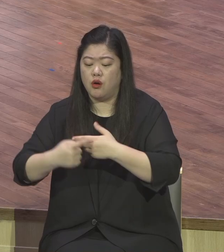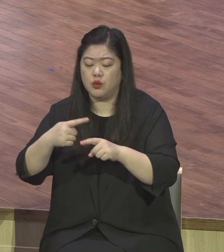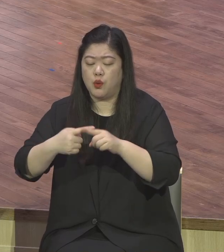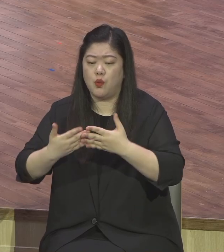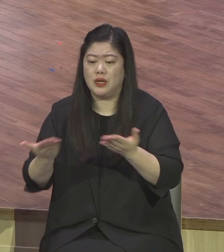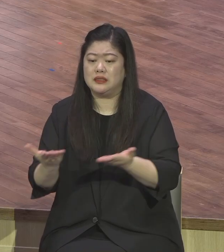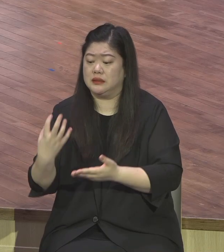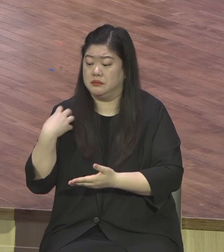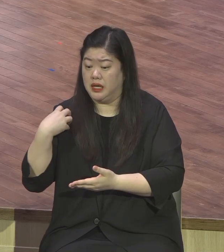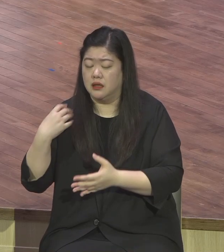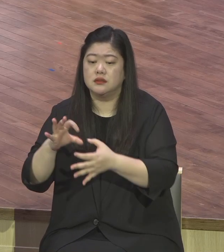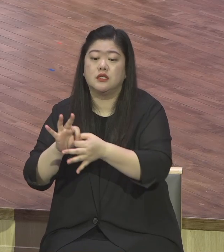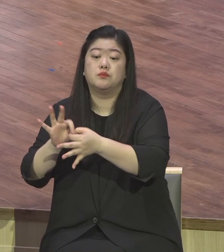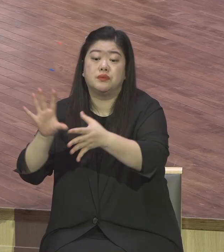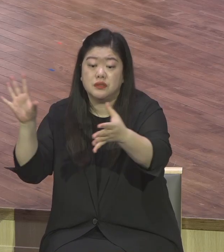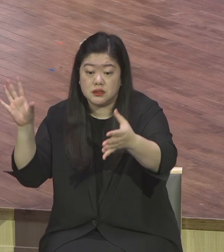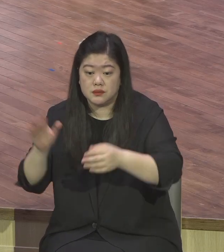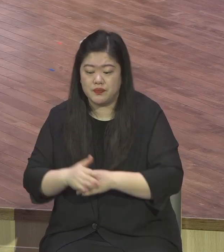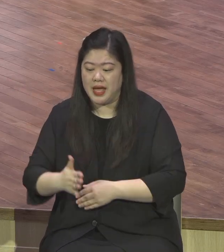내가 무엇을 한다 가니